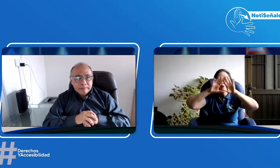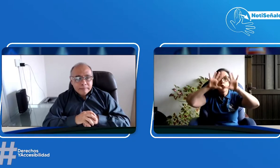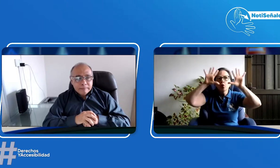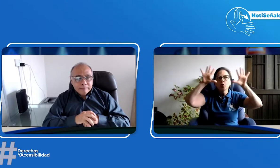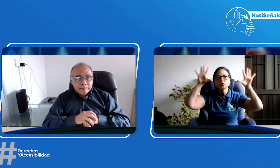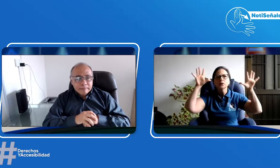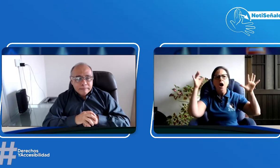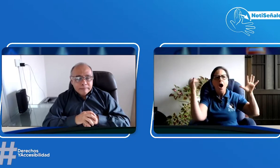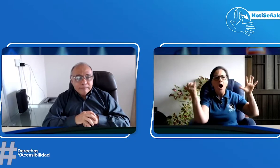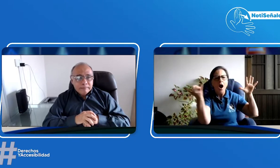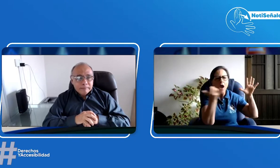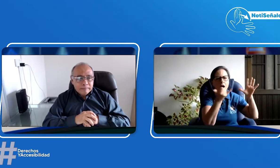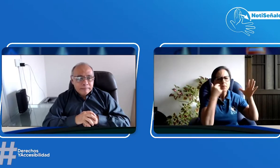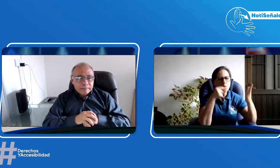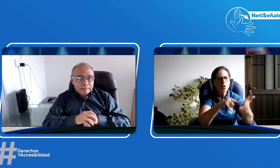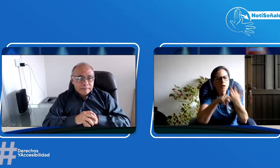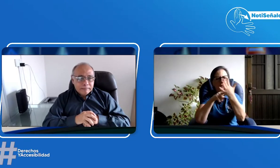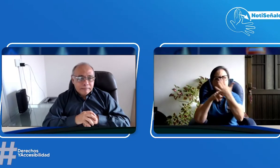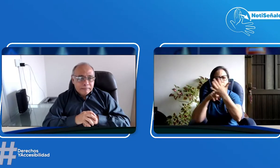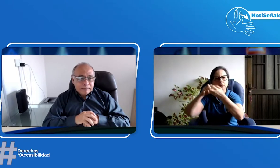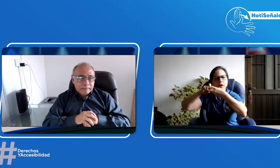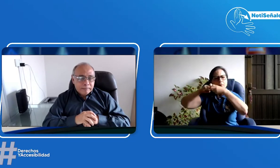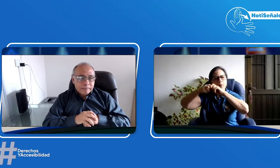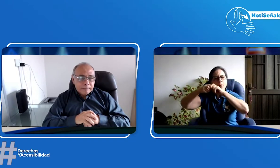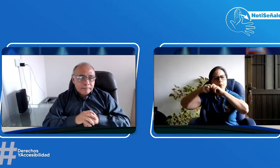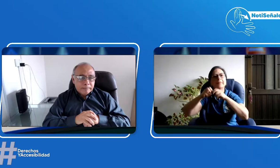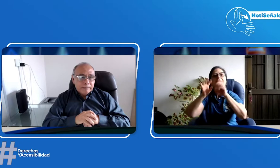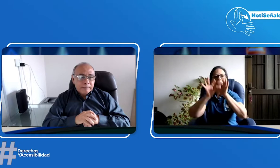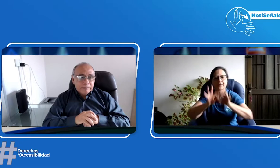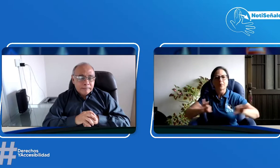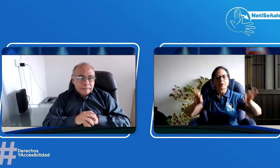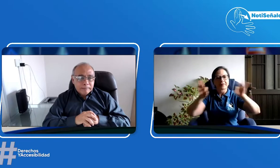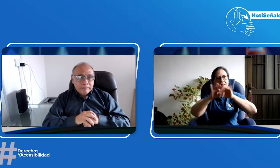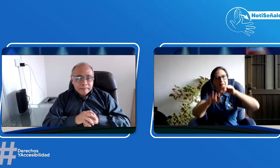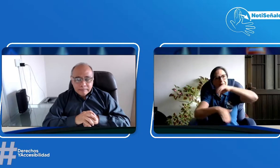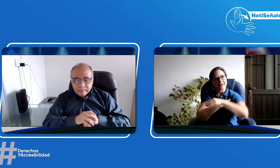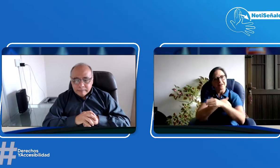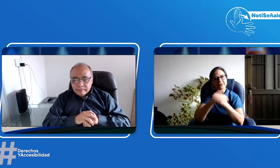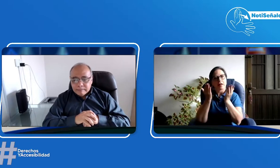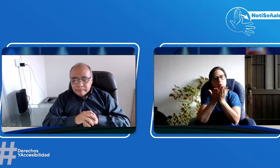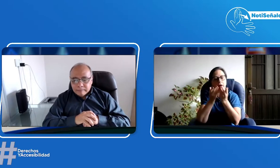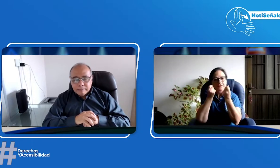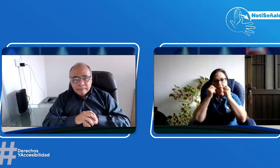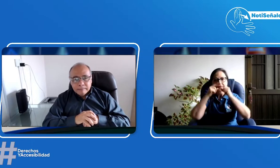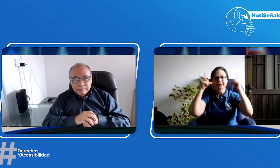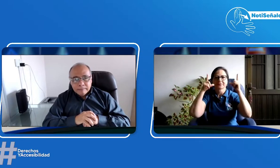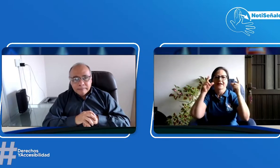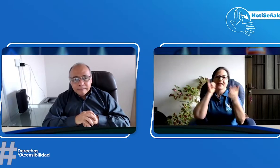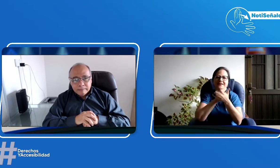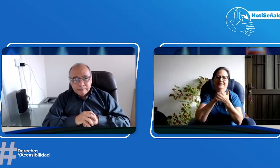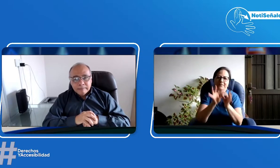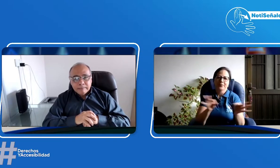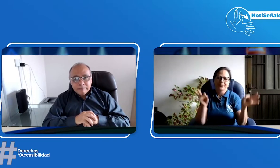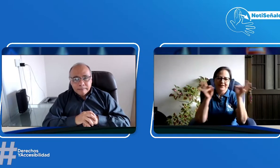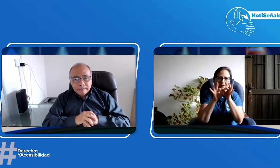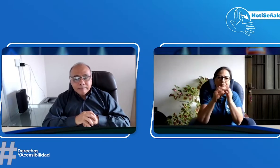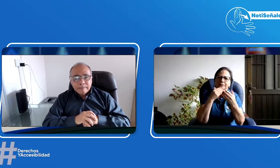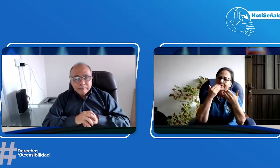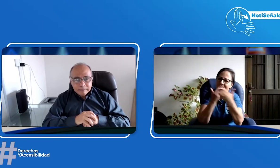seguir bajo la sombra y puedan ver precisamente a la luz todas estas situaciones. es un